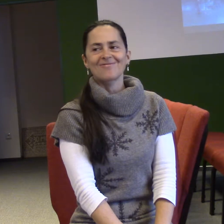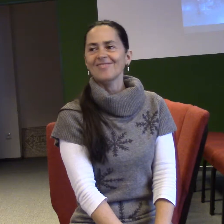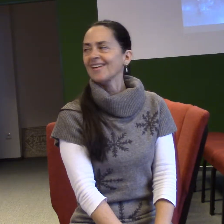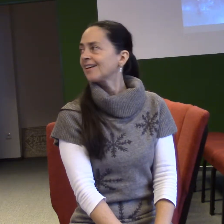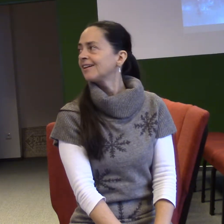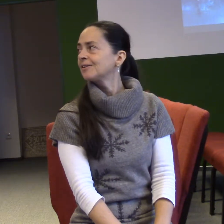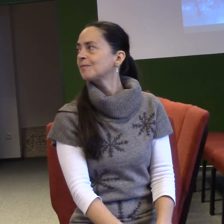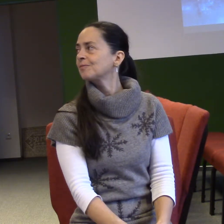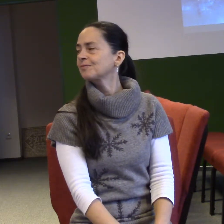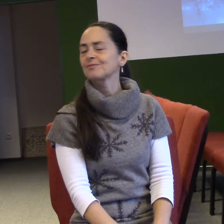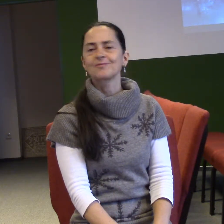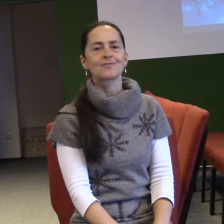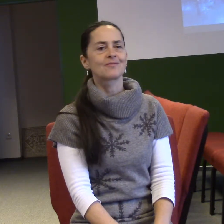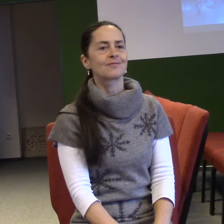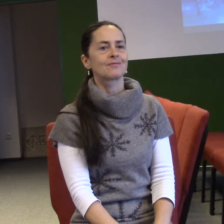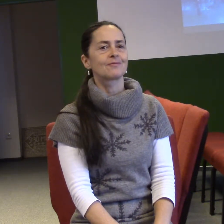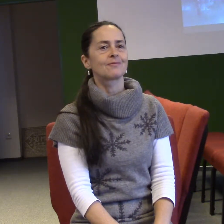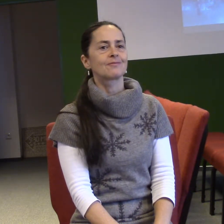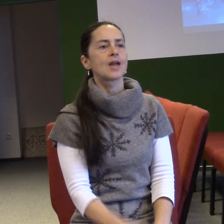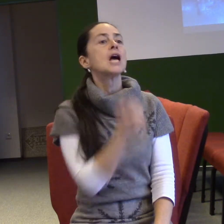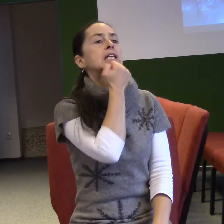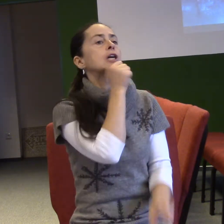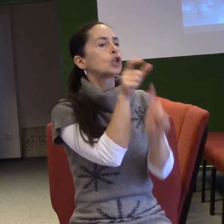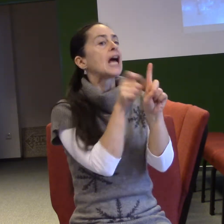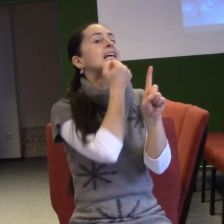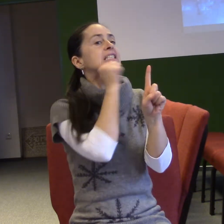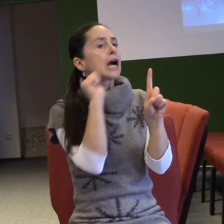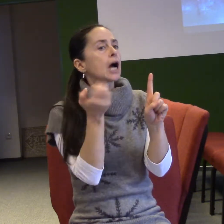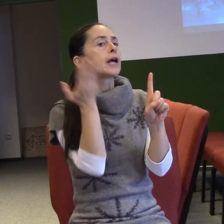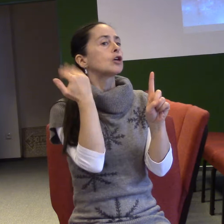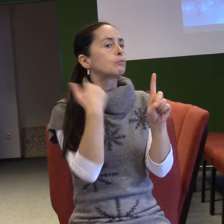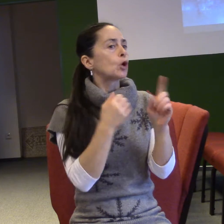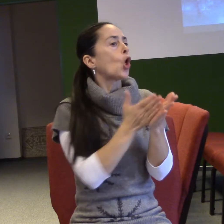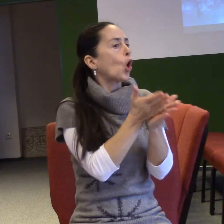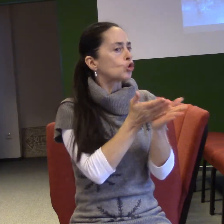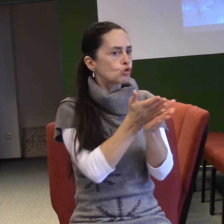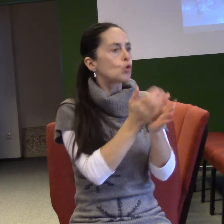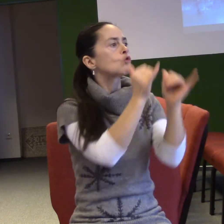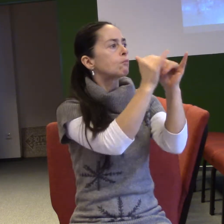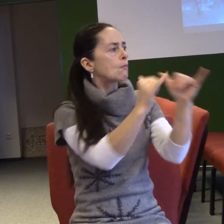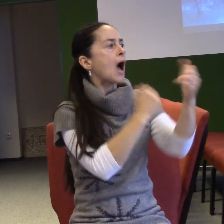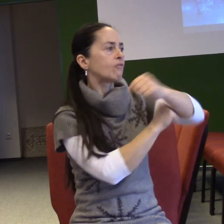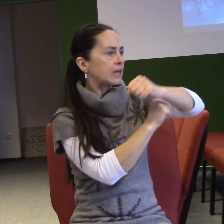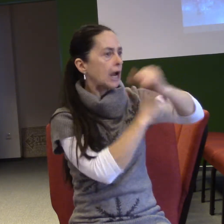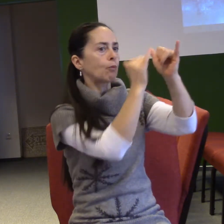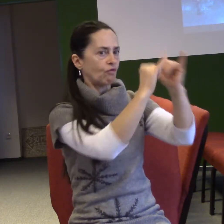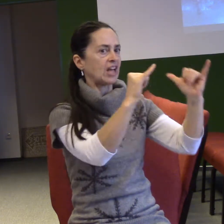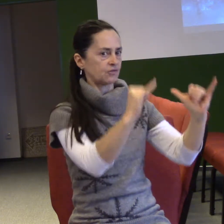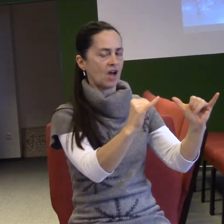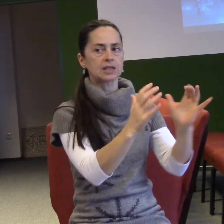šichta, neboli směna v chrámu, takže nebudeme to více rozvádět. To, co je silné,